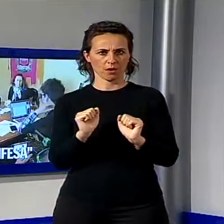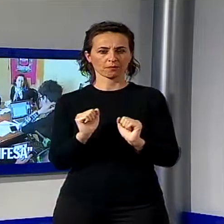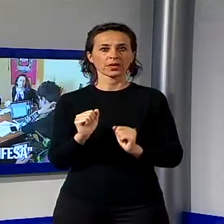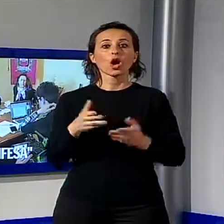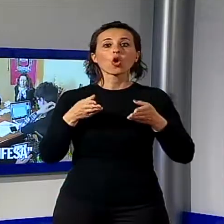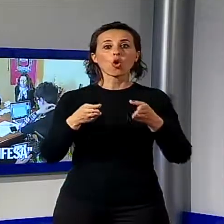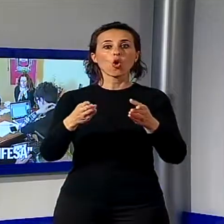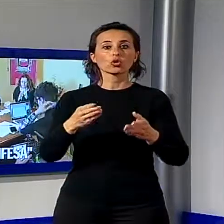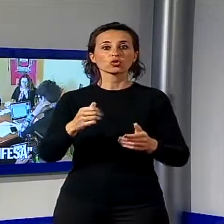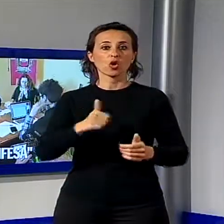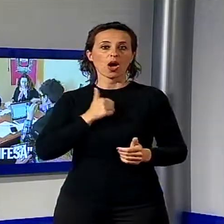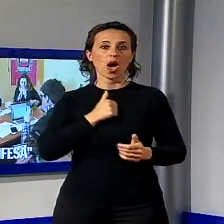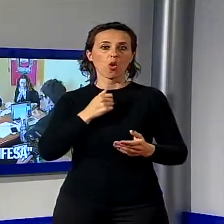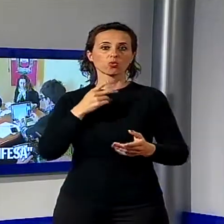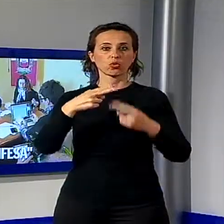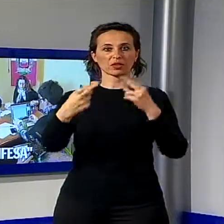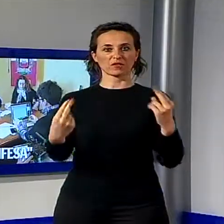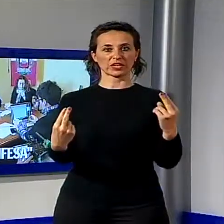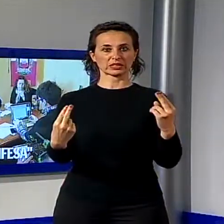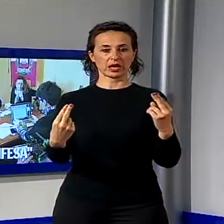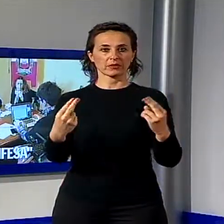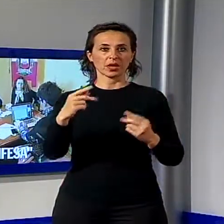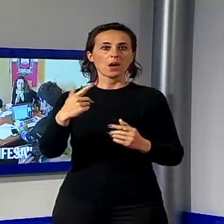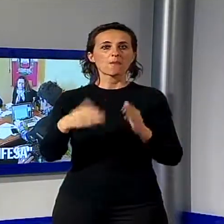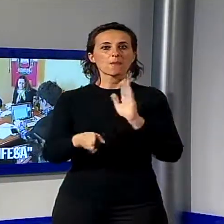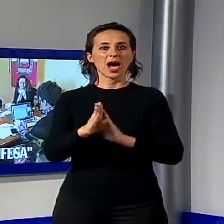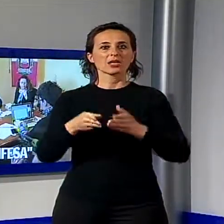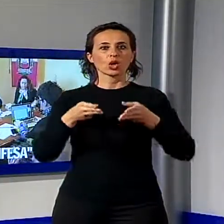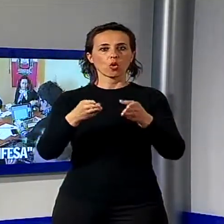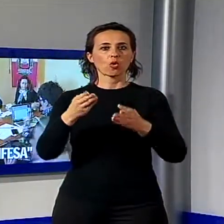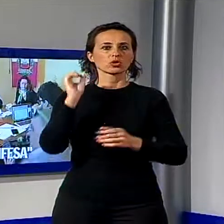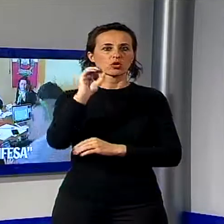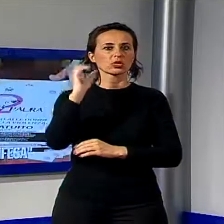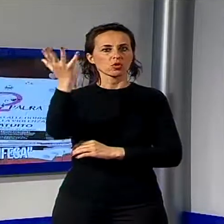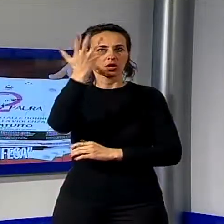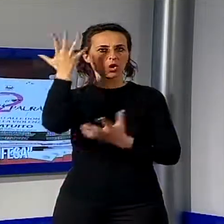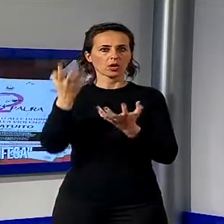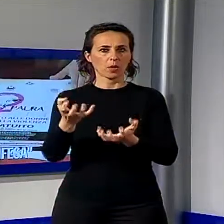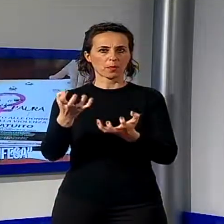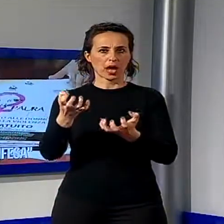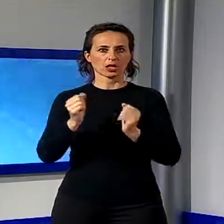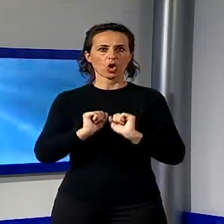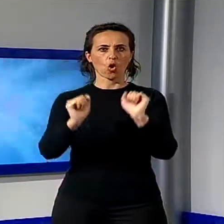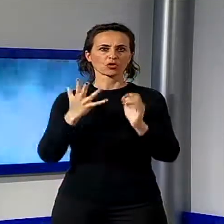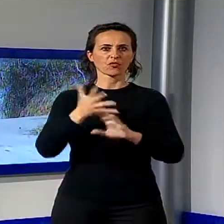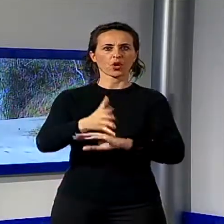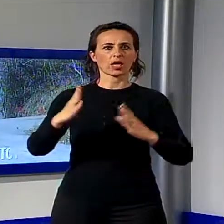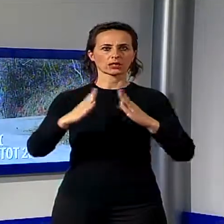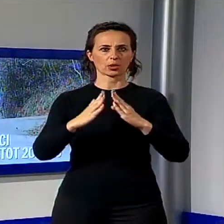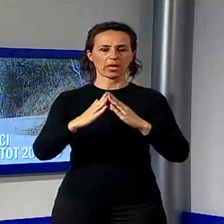18 marzo le lezioni teoriche e pratiche per affrontare situazioni di pericolo e violenze domestiche. Lo sport Paolo